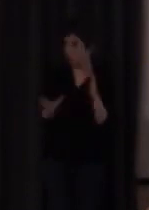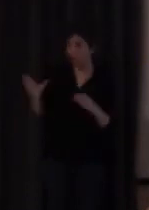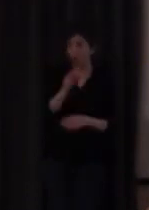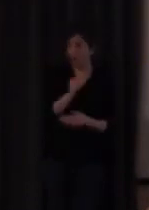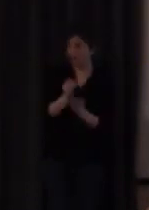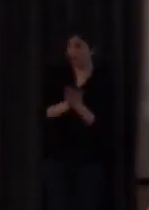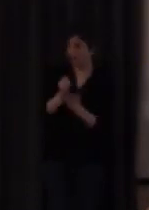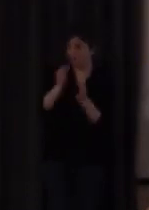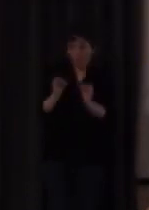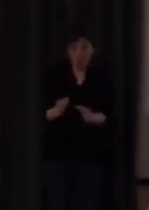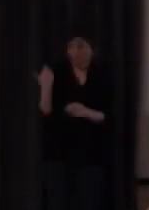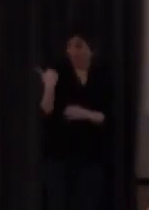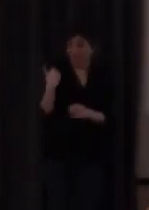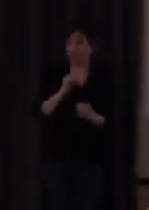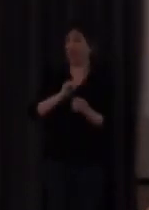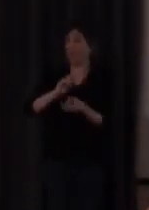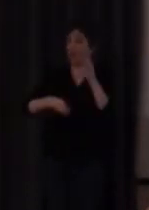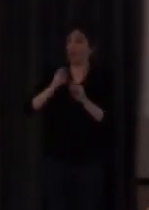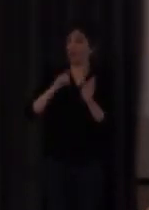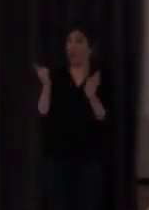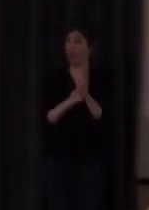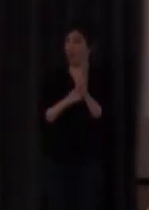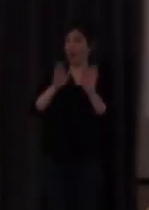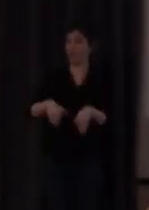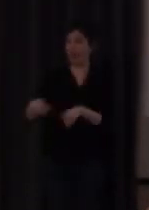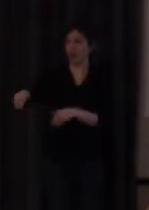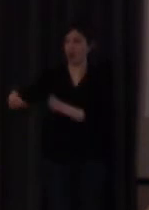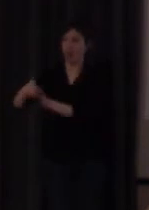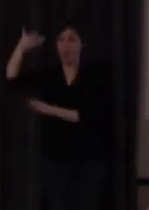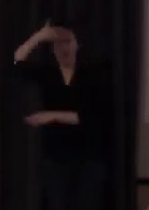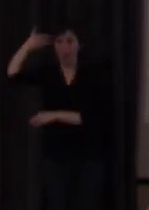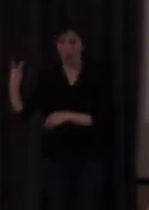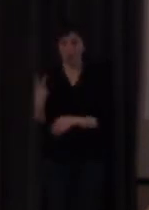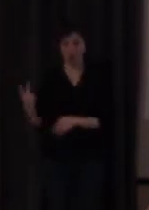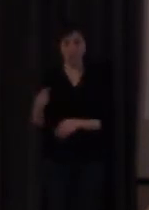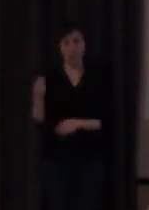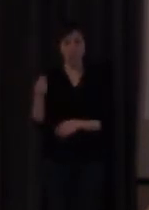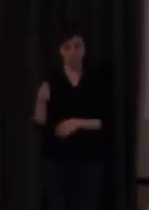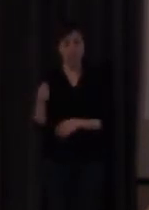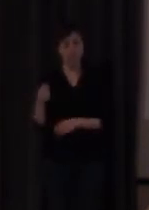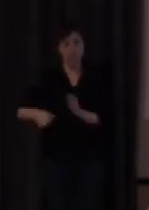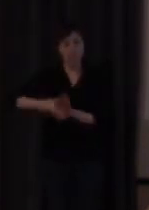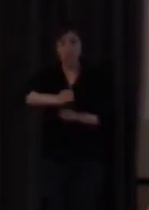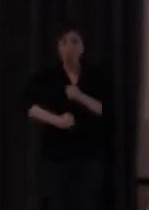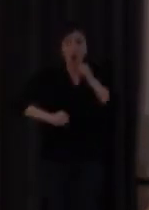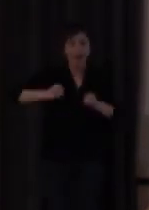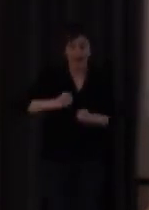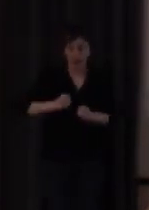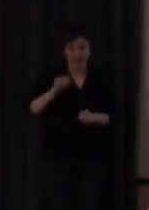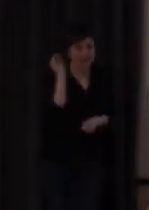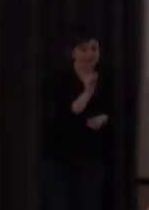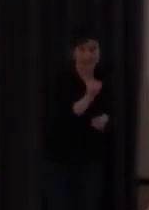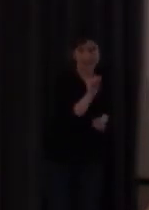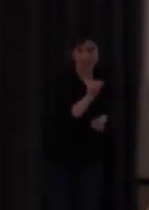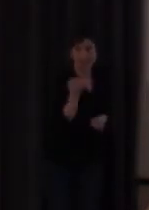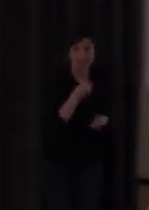materias con el nuevo cambio de ley mi compañero Francisco Martínez Paco y yo mismo dijimos vamos corriendo a decir